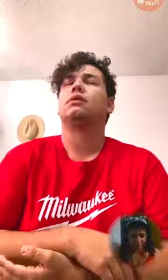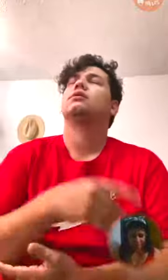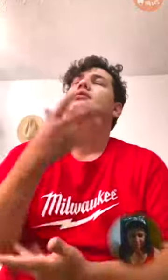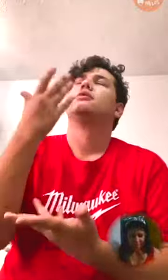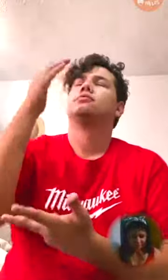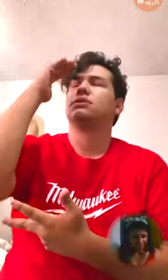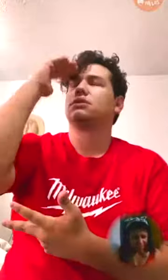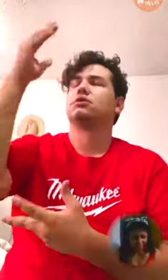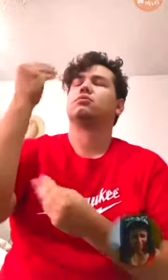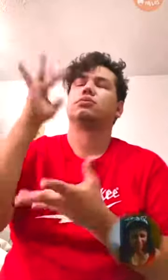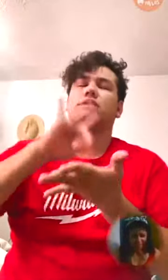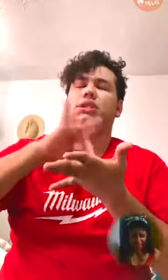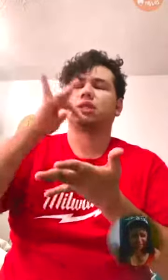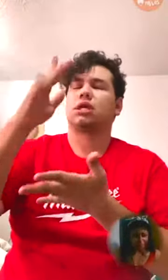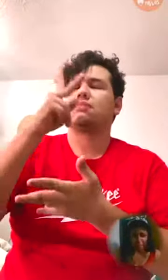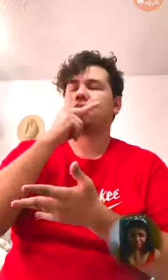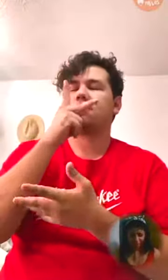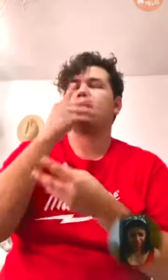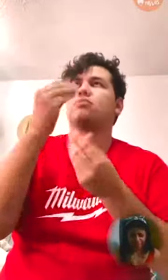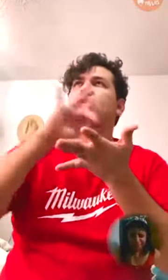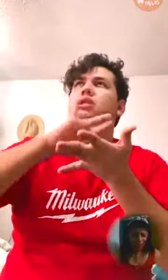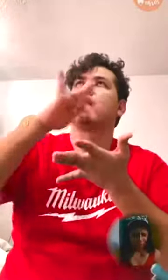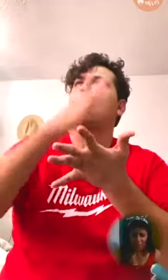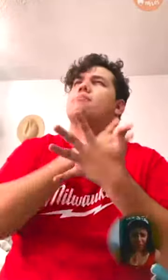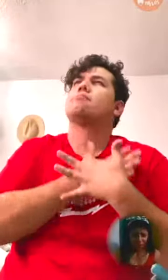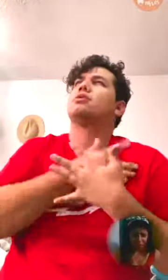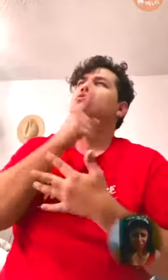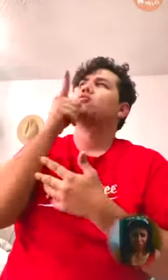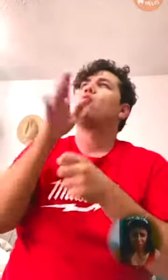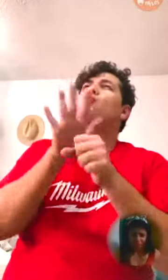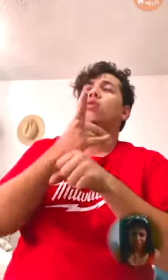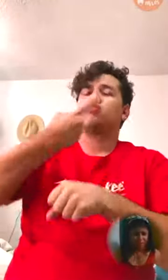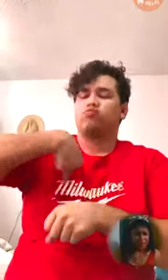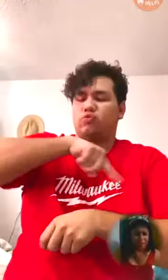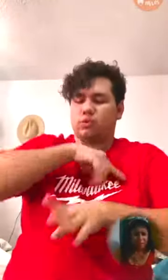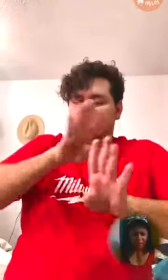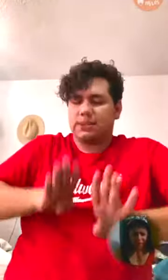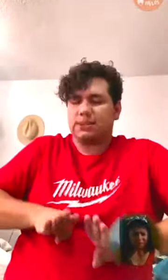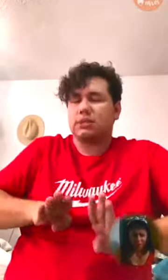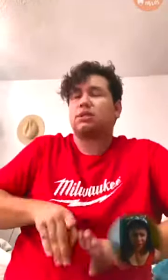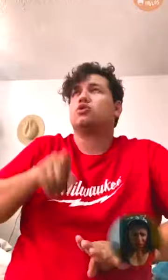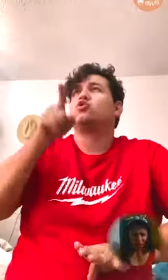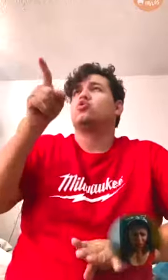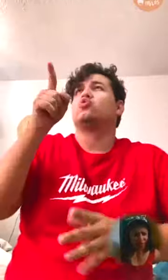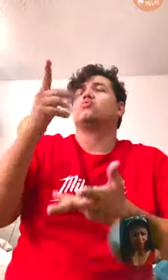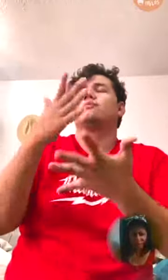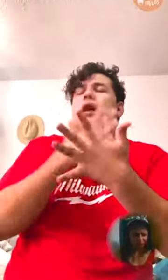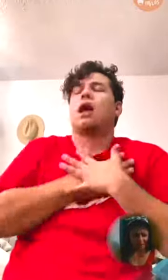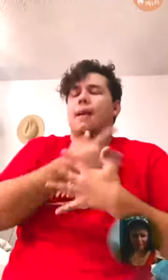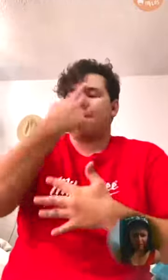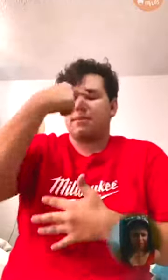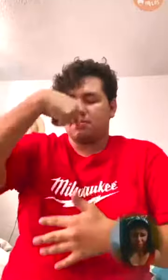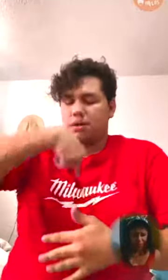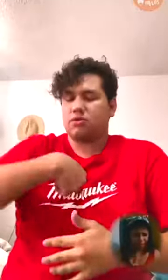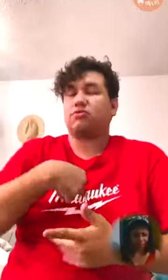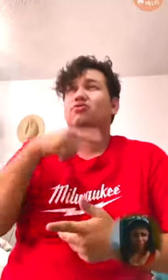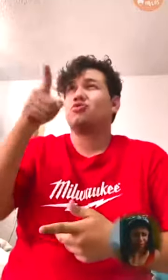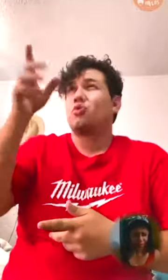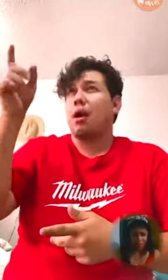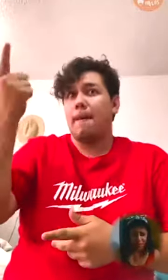Señor, gracias. Gracias, Padre. Gracias, amado Señor, porque a pesar de nuestra condición, Señor, tú nos amaste, Señor, tanto que enviaste a